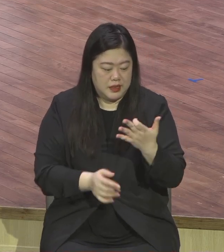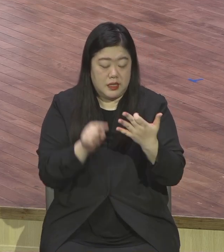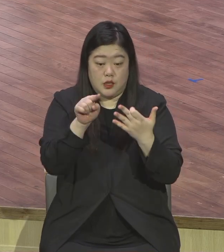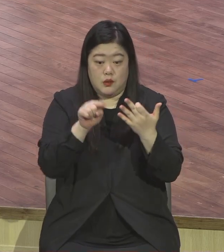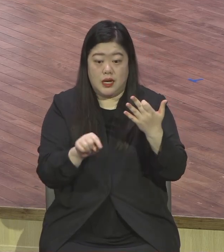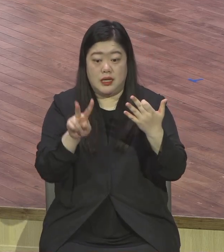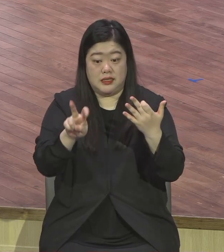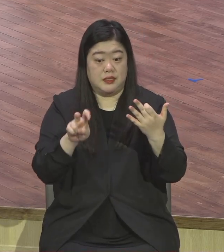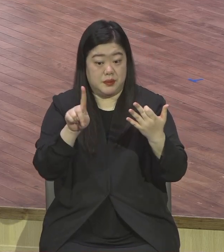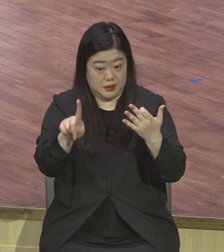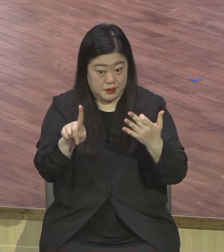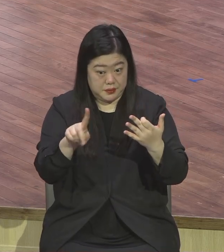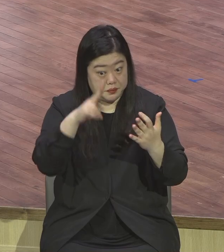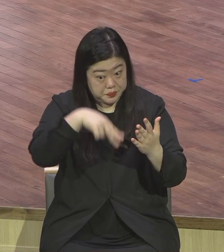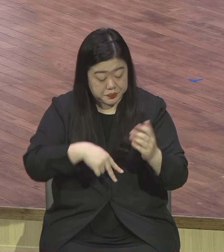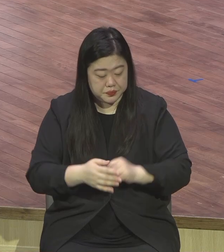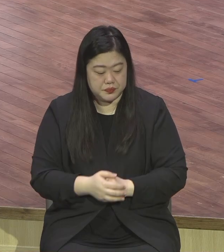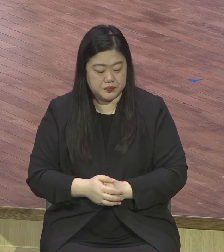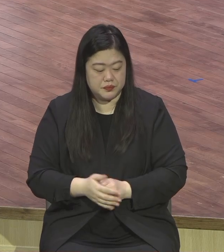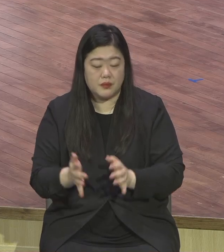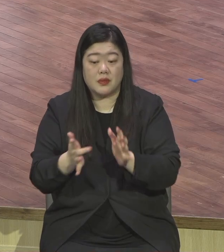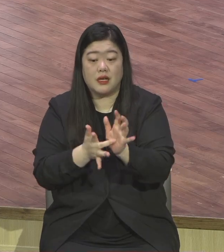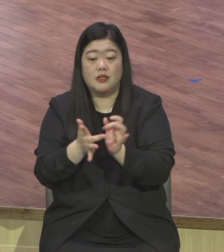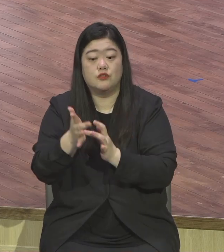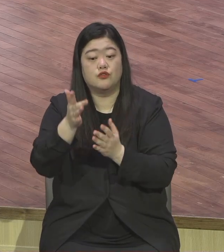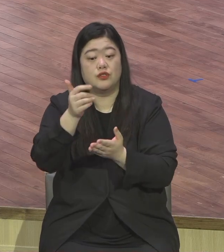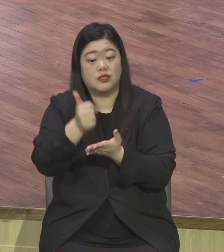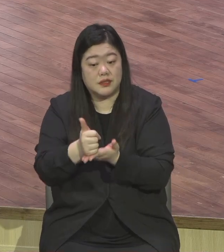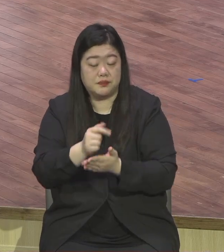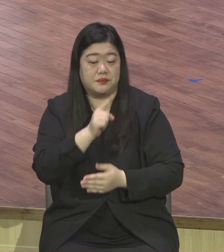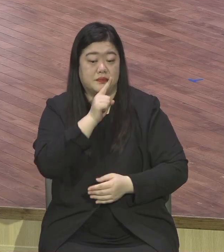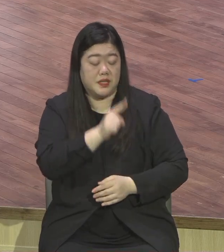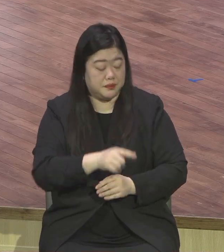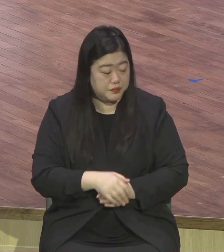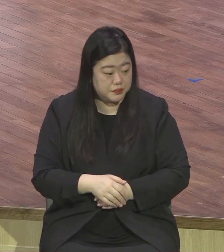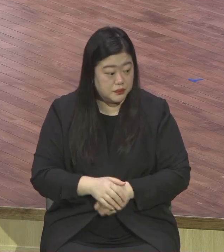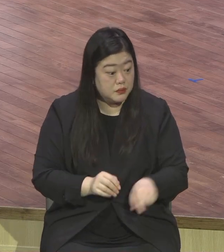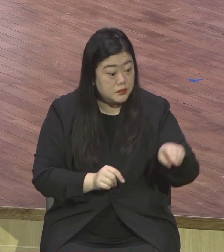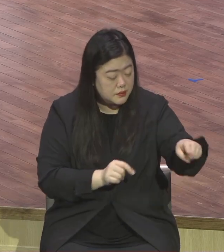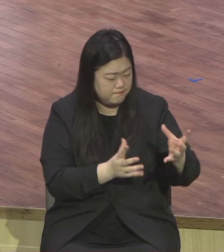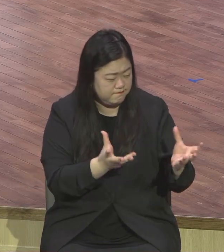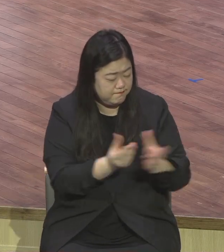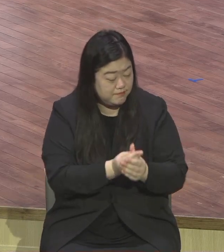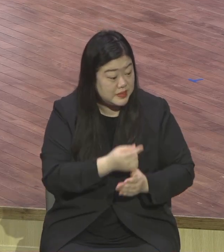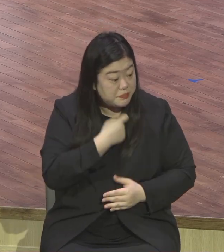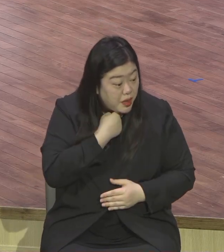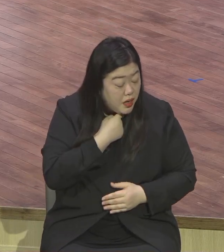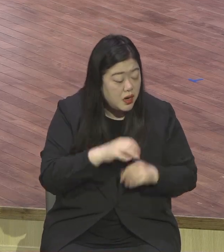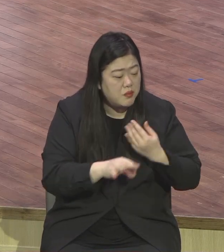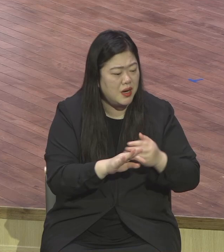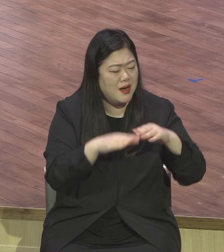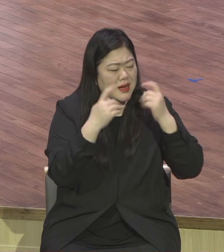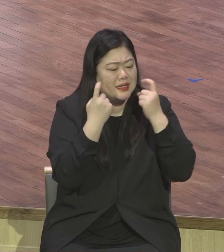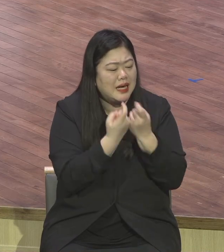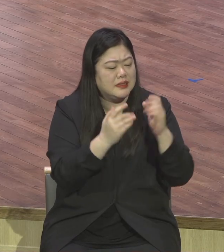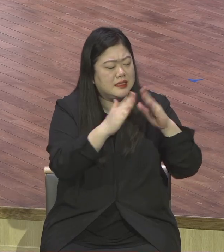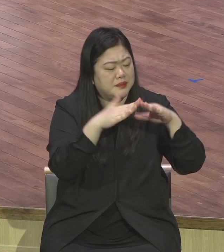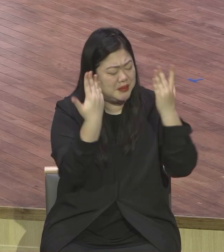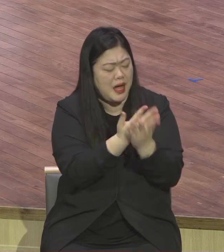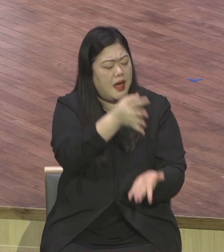예수께서 이러시되 내가 온전하고자 할진데 가서 내 소유를 팔아 가난한 자들에게 주라 그리 하면